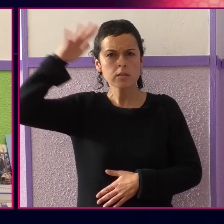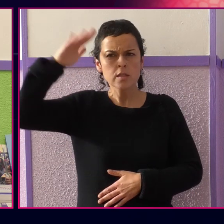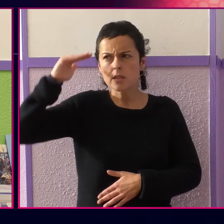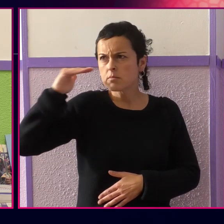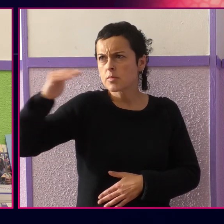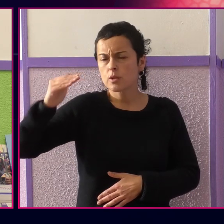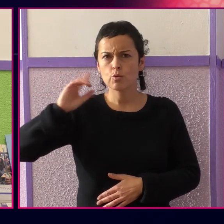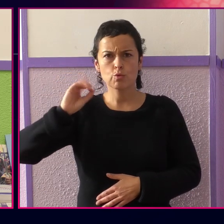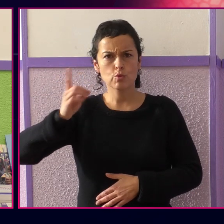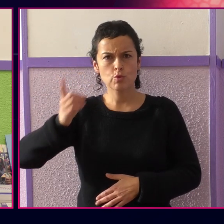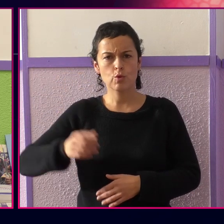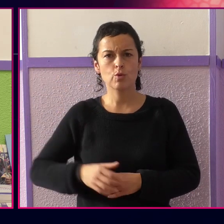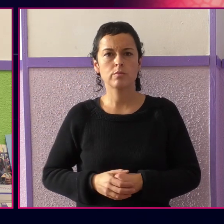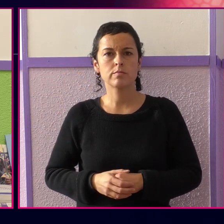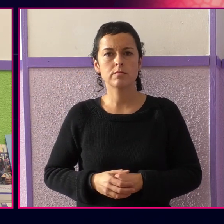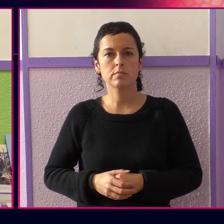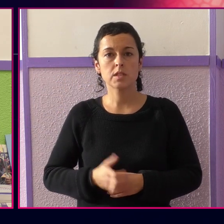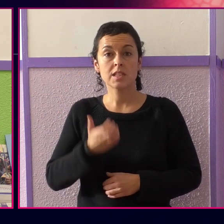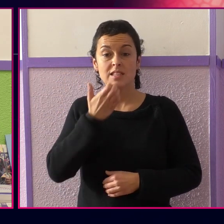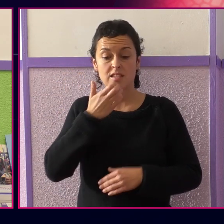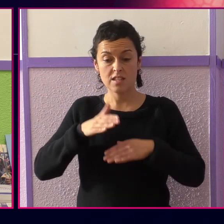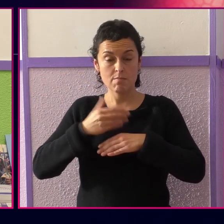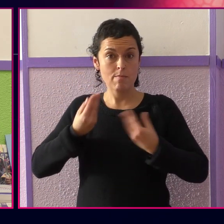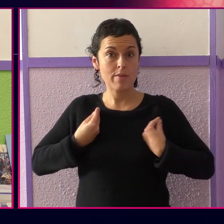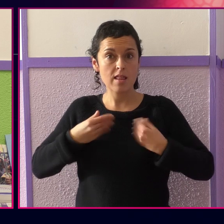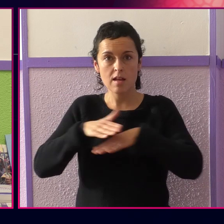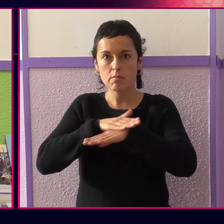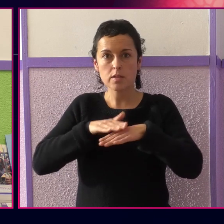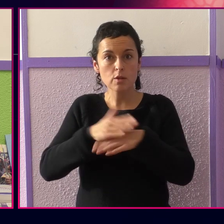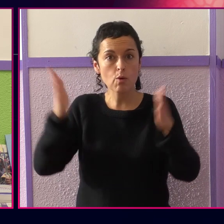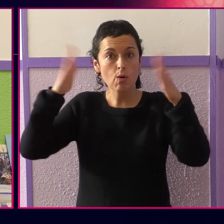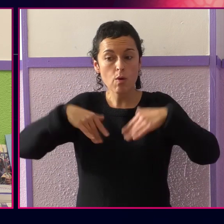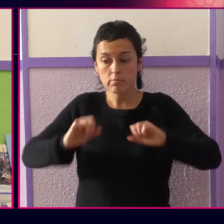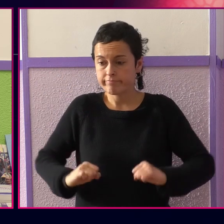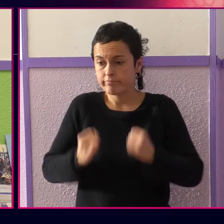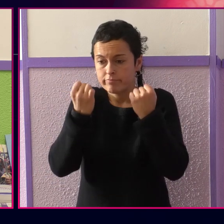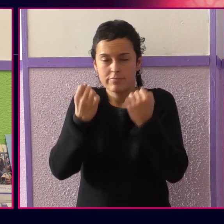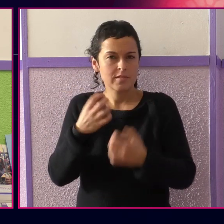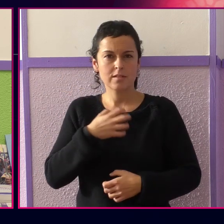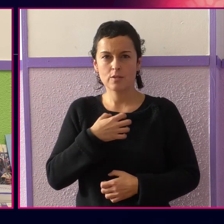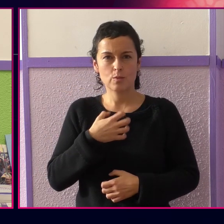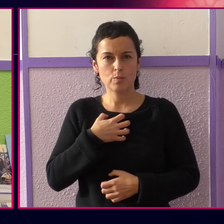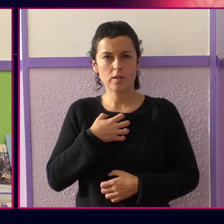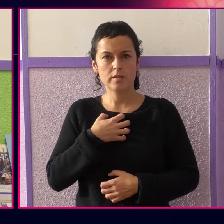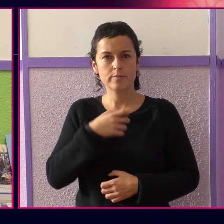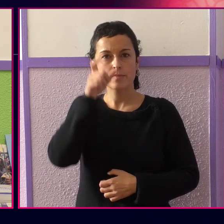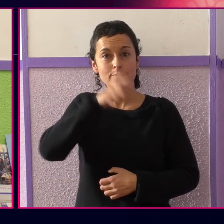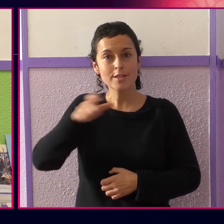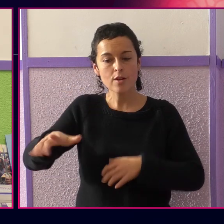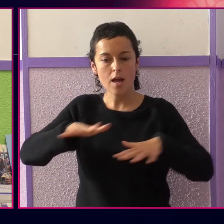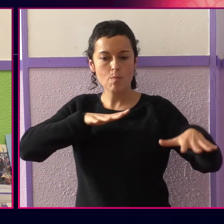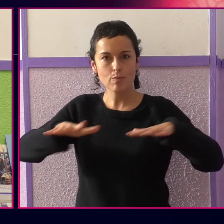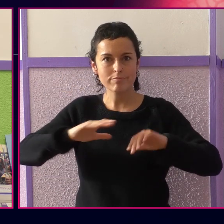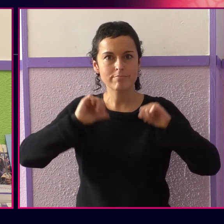kabian jartzen dira. Historian zehar, milak aldiz, errepikatu den eksodoa bizitzat duen baten bila.